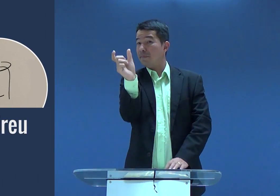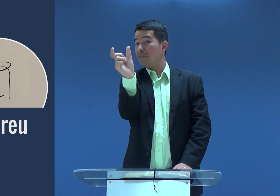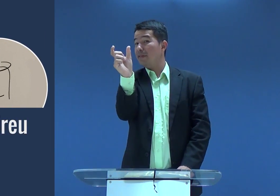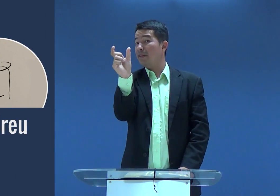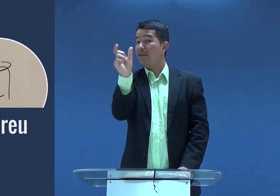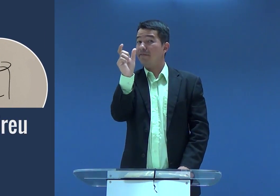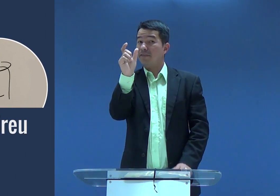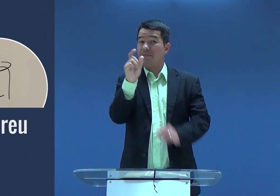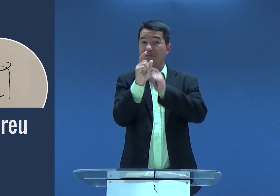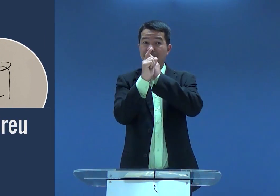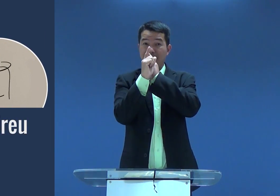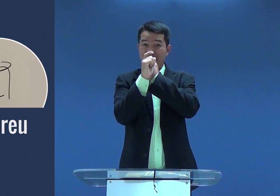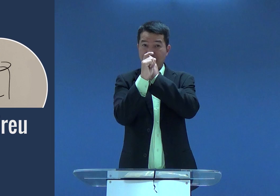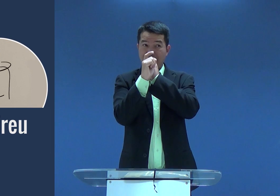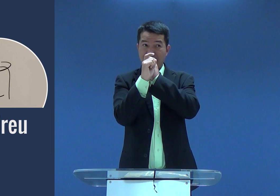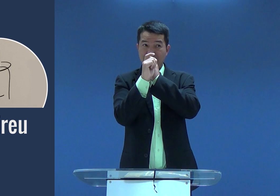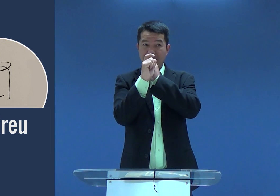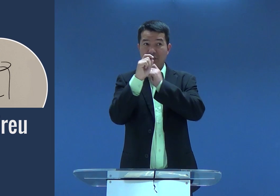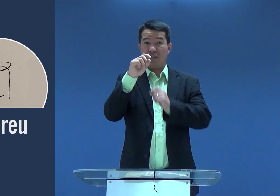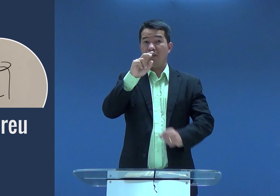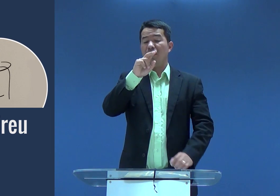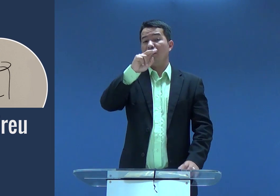Nazireu é uma palavra do hebraico.